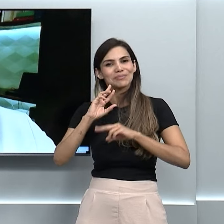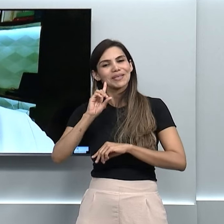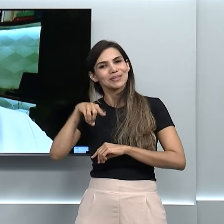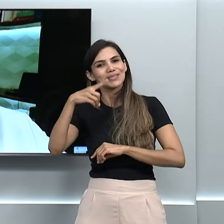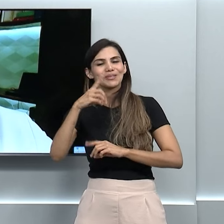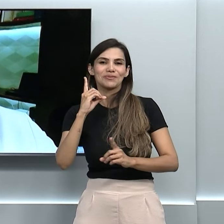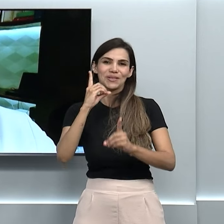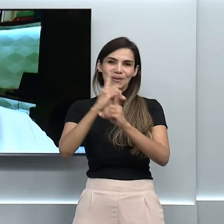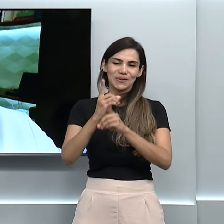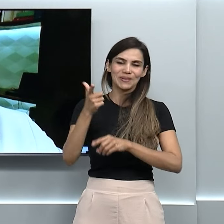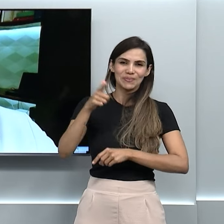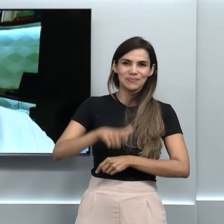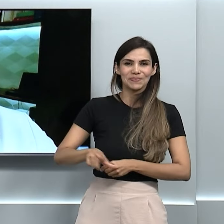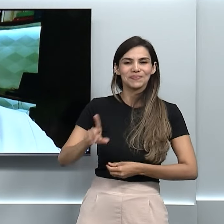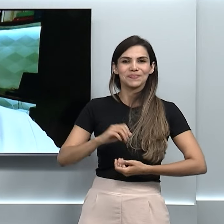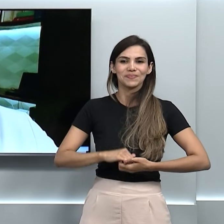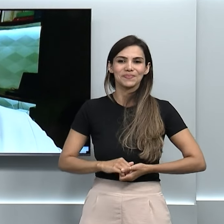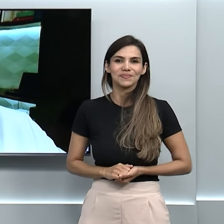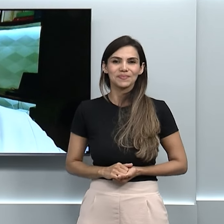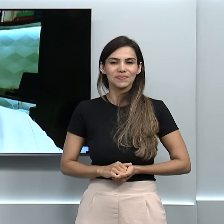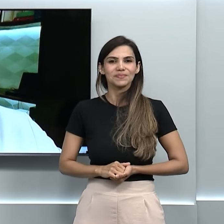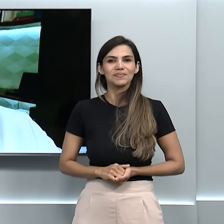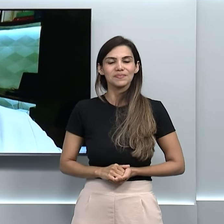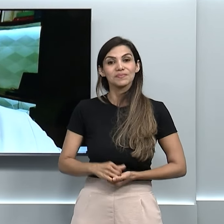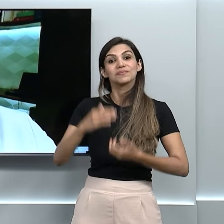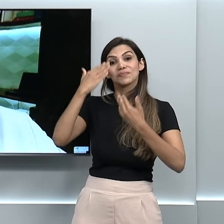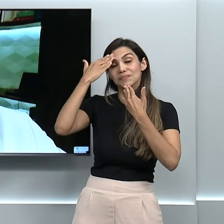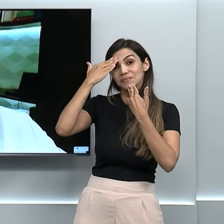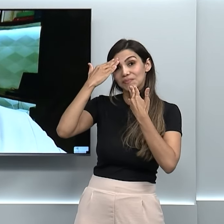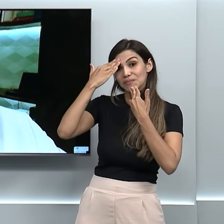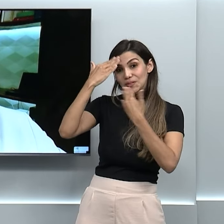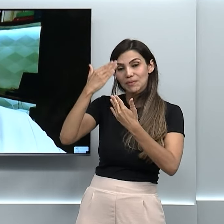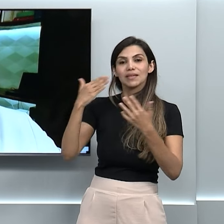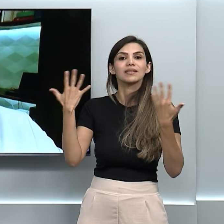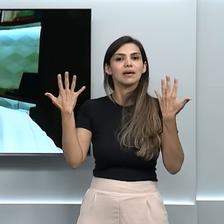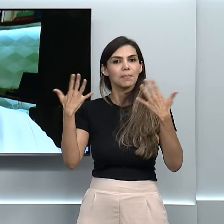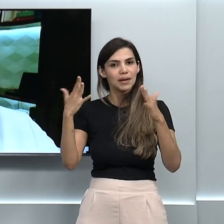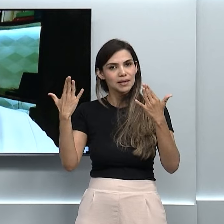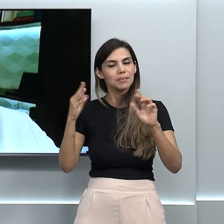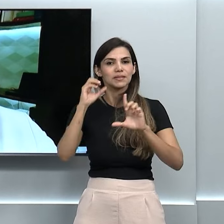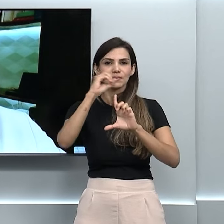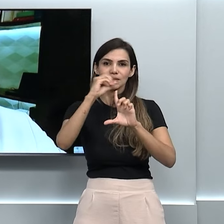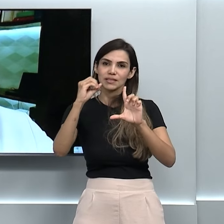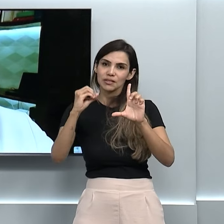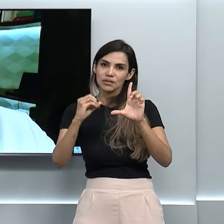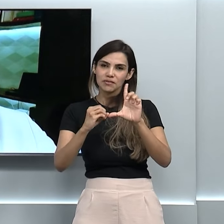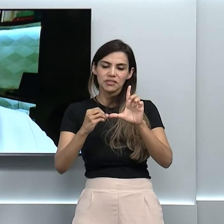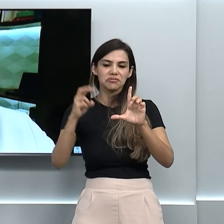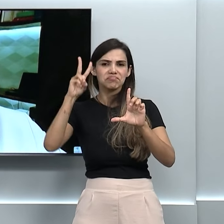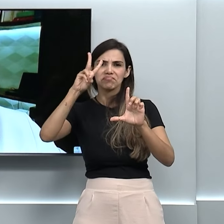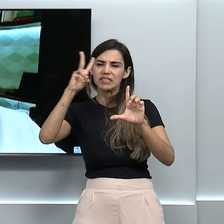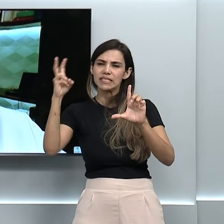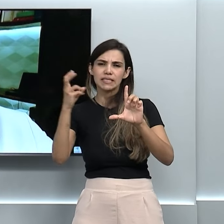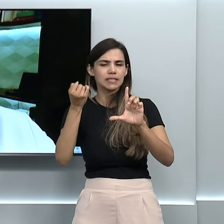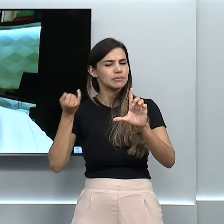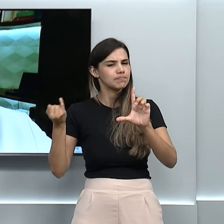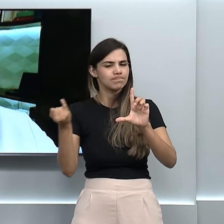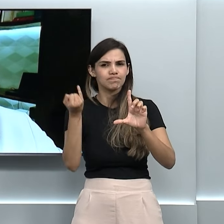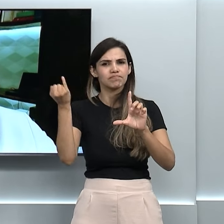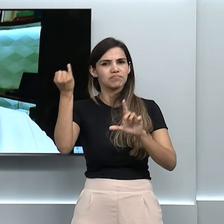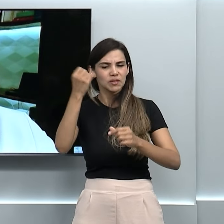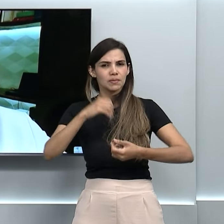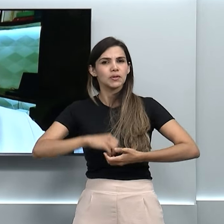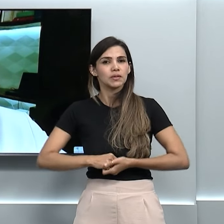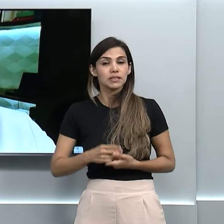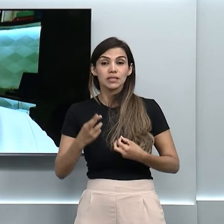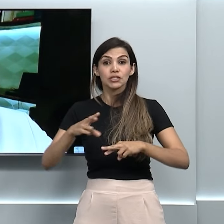outras questões. Muito obrigado. Parabéns pela TV UFG por trazer uma pauta tão importante. Espero